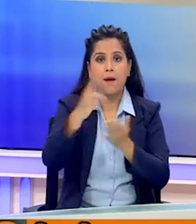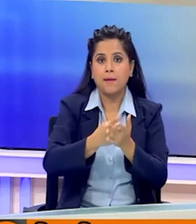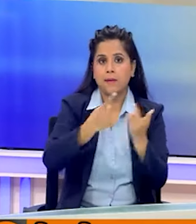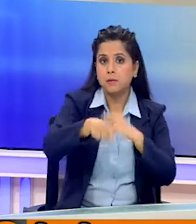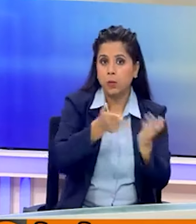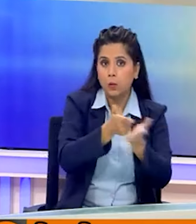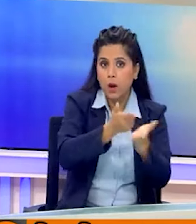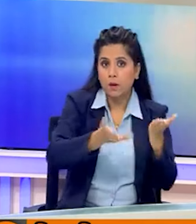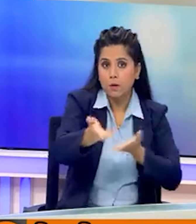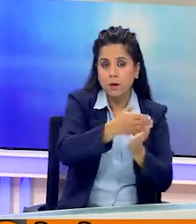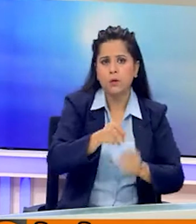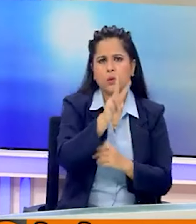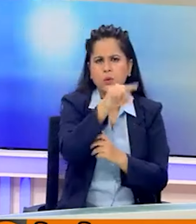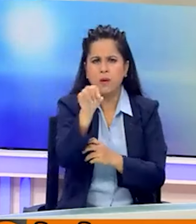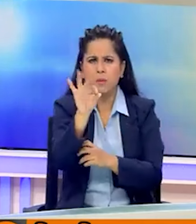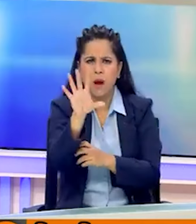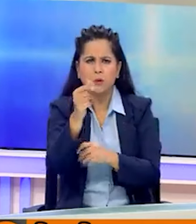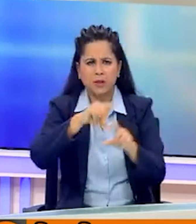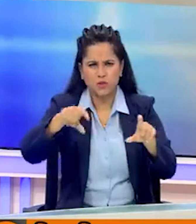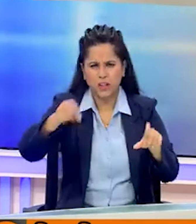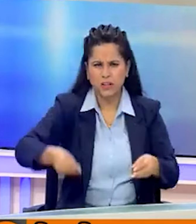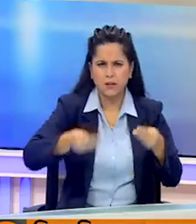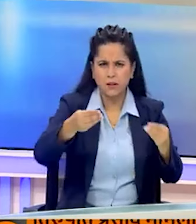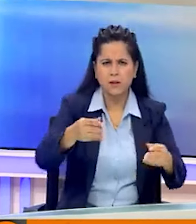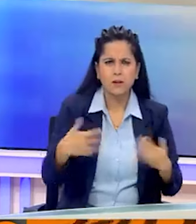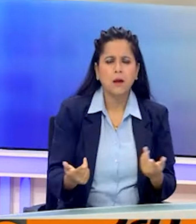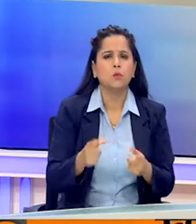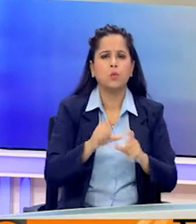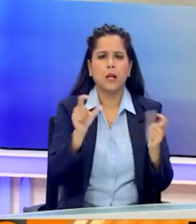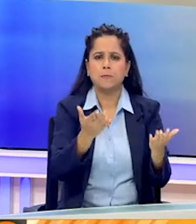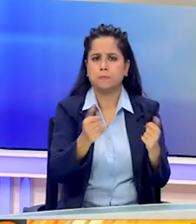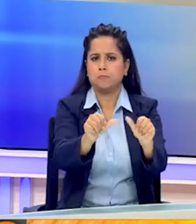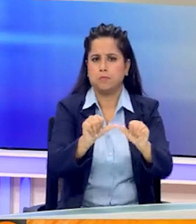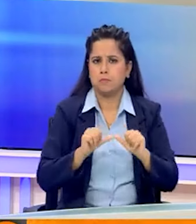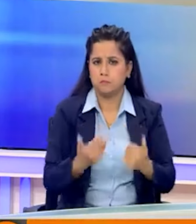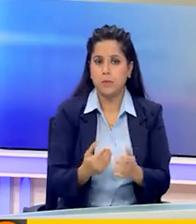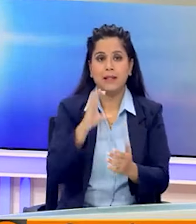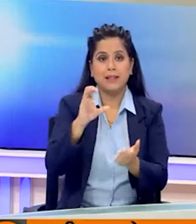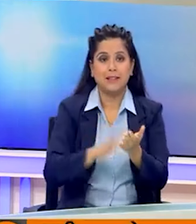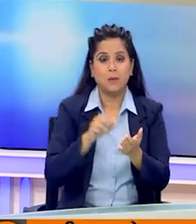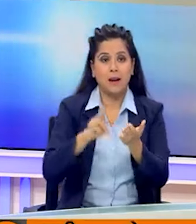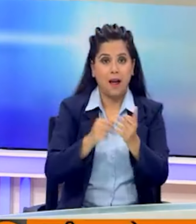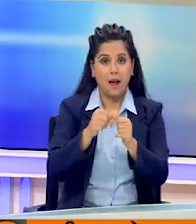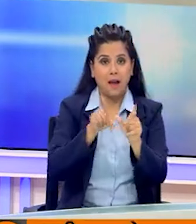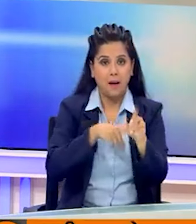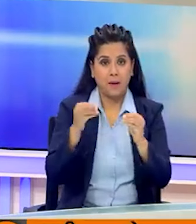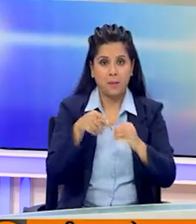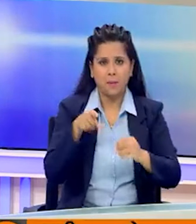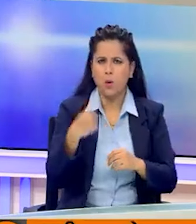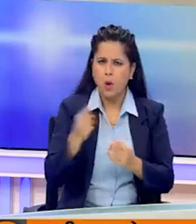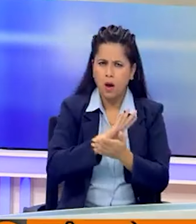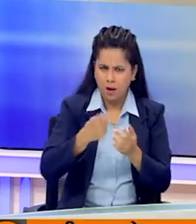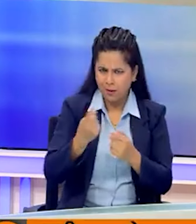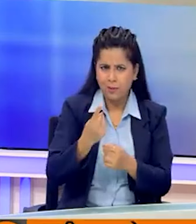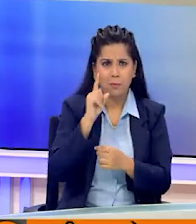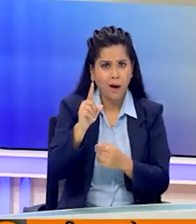किसानों को 2-5 रुपए के चेक देने को लेकर स्टेंड क्लियर करने को भी कहा है। मुख्यमंतुरी नायव सिंग सैनी केवल हर्याणा ही